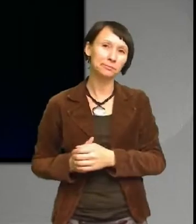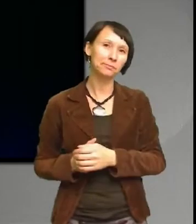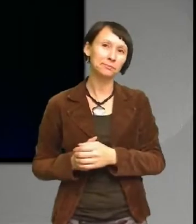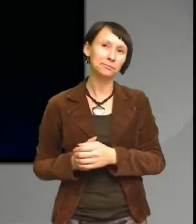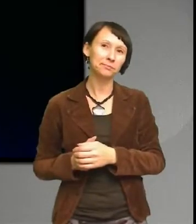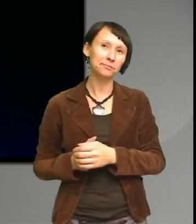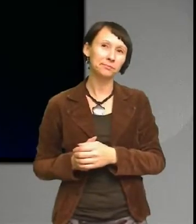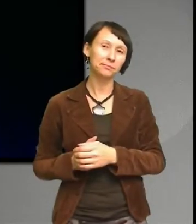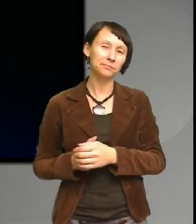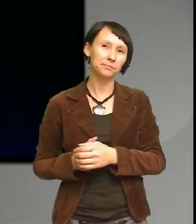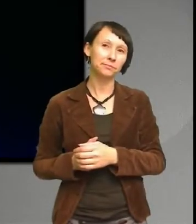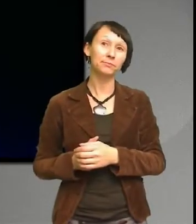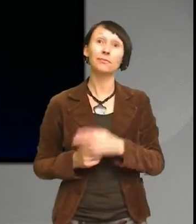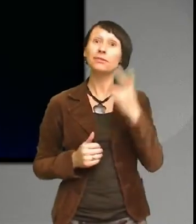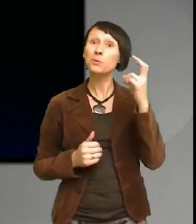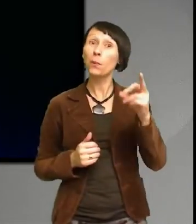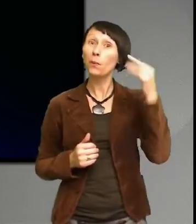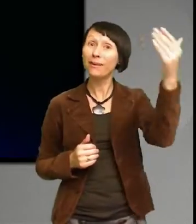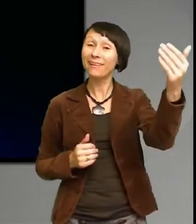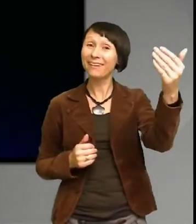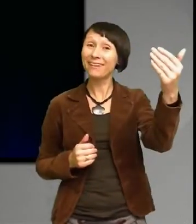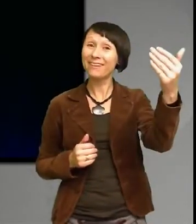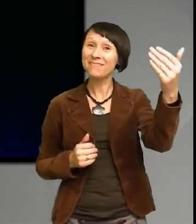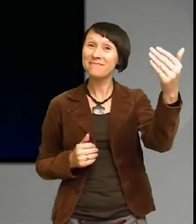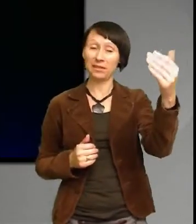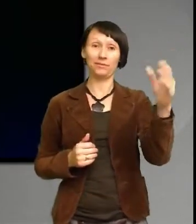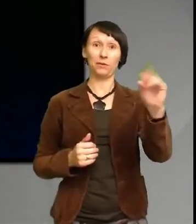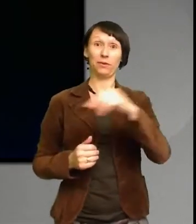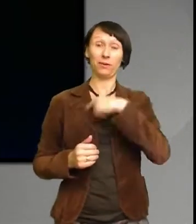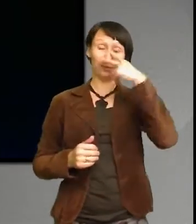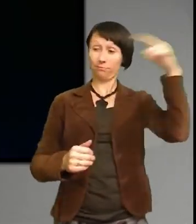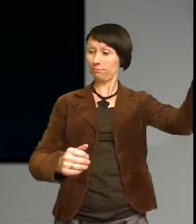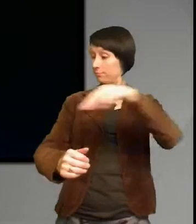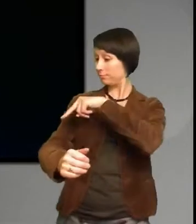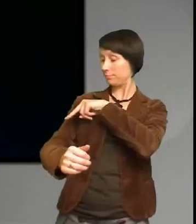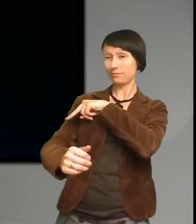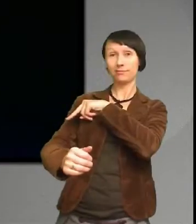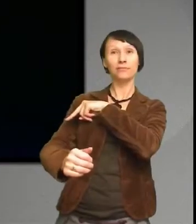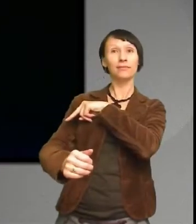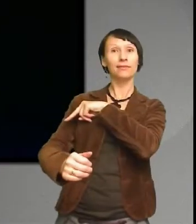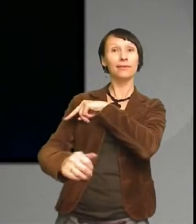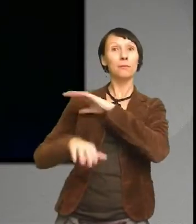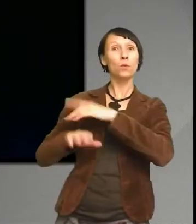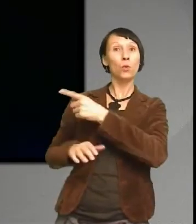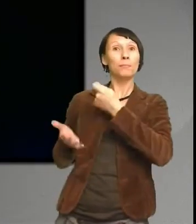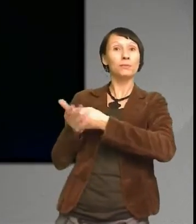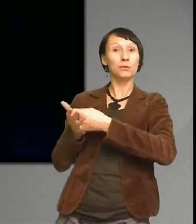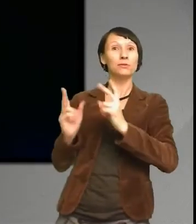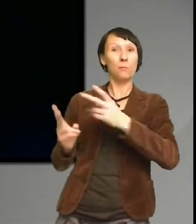och sedan om 20 år då kommer vi kunna se tillbaka på de beslut som våra politiker tar